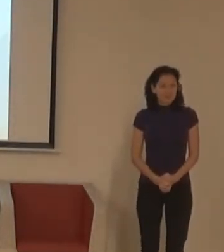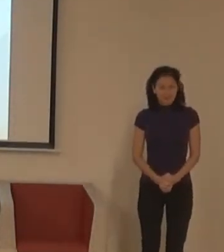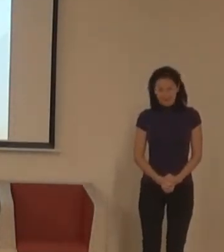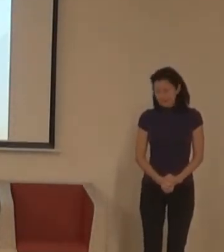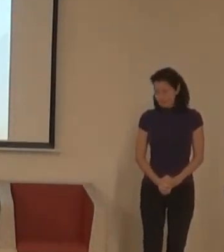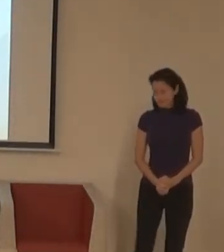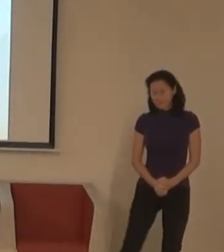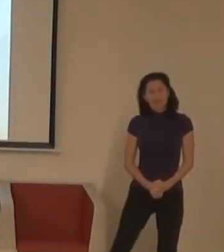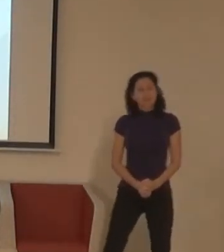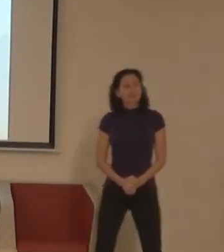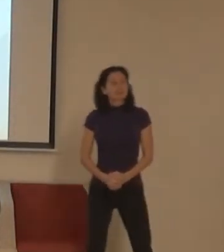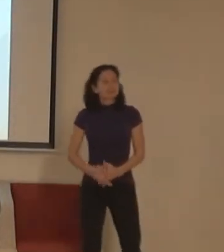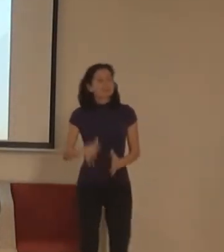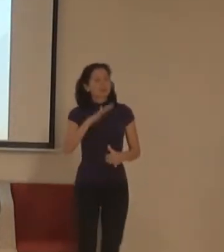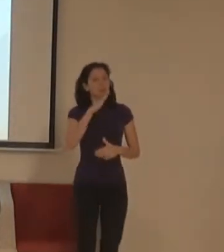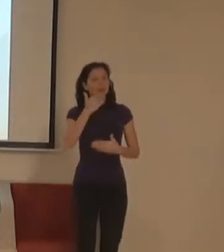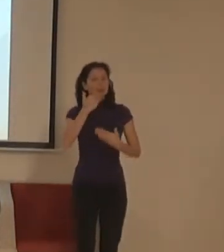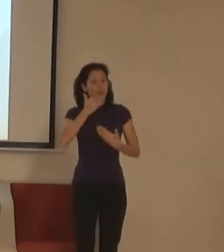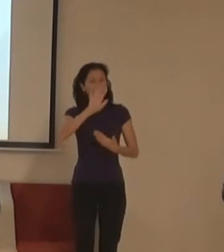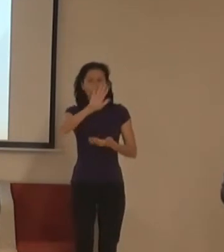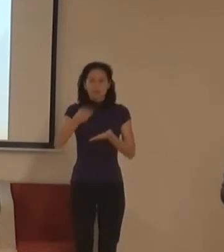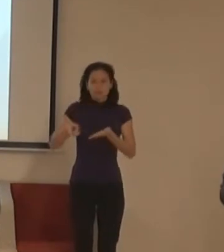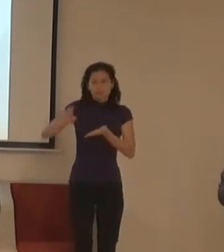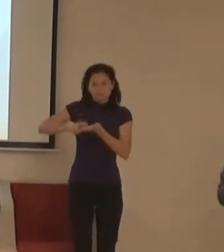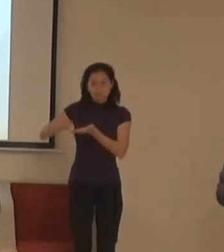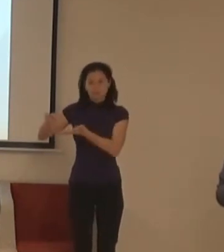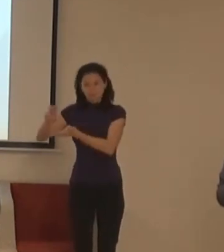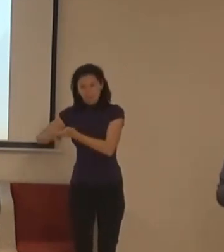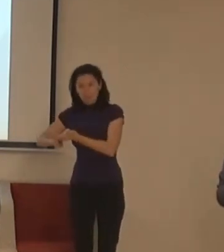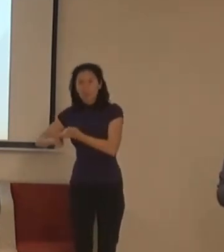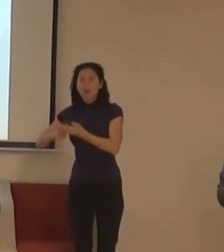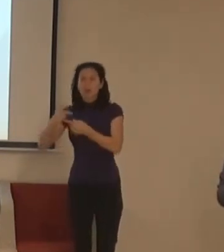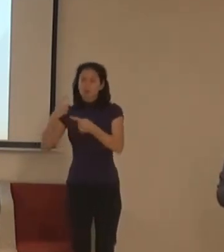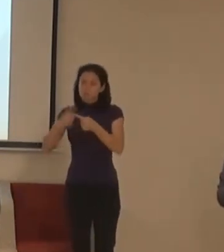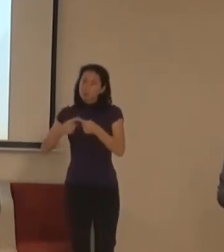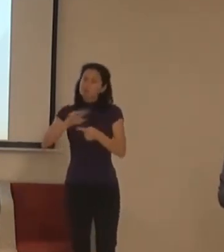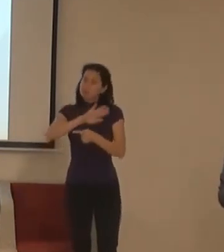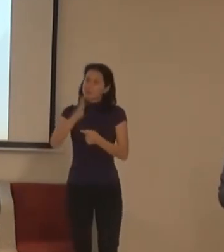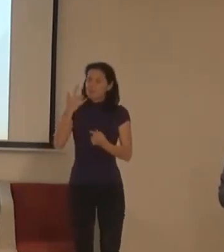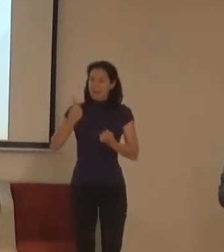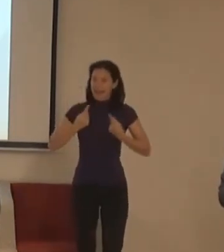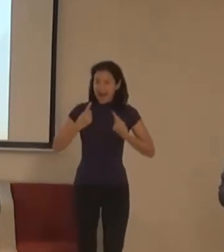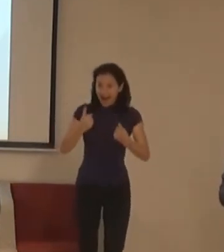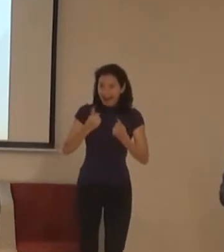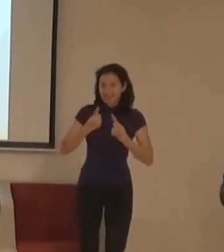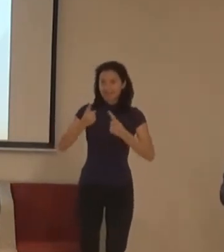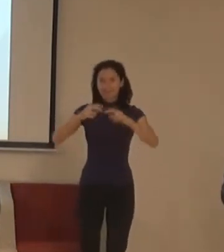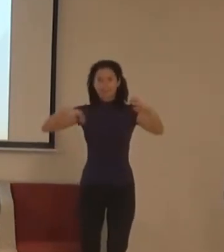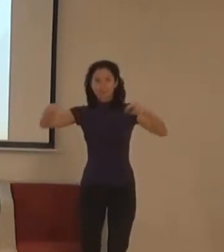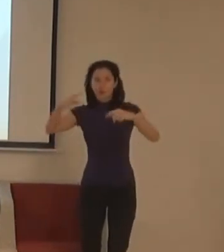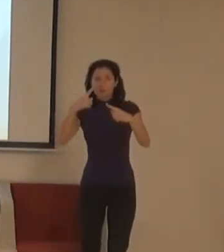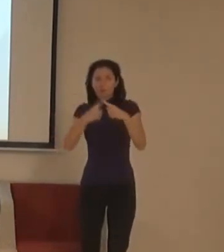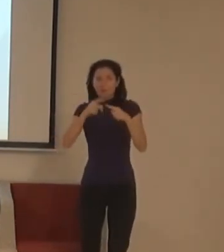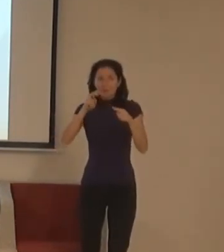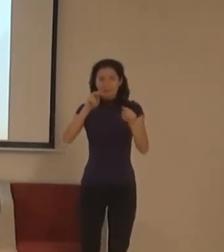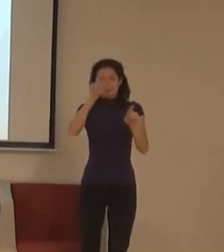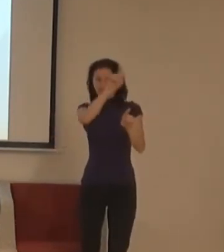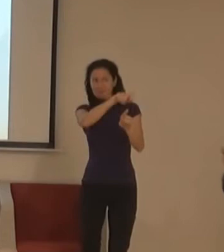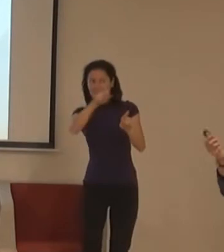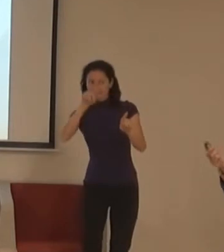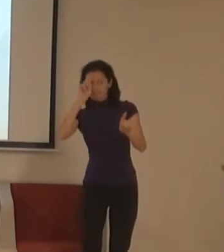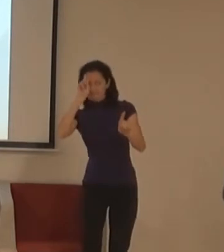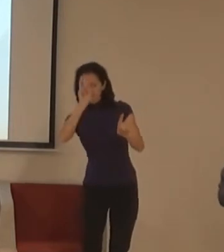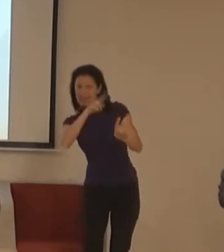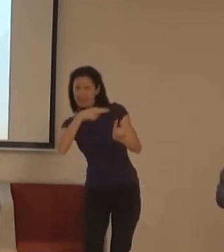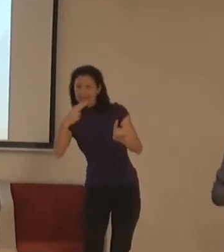Moc vám děkuju za ten vklad, jak toho, že jste se byli schopni zvednout a putovat po místnosti, takže jste se bavili s cizími lidmi, ostatní, je pro vás bariéra.